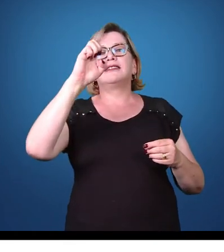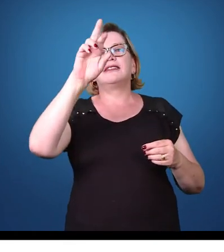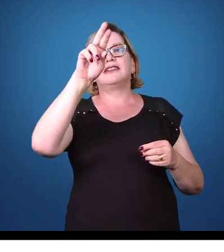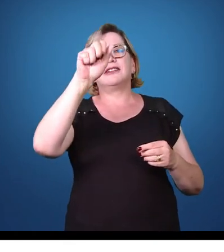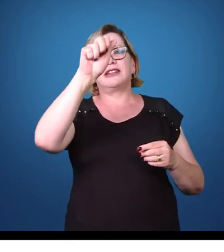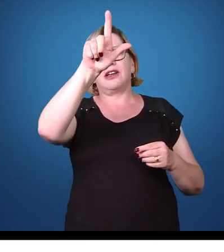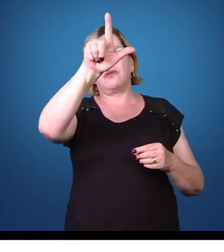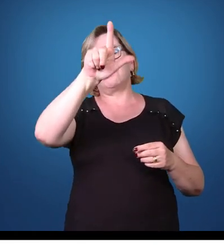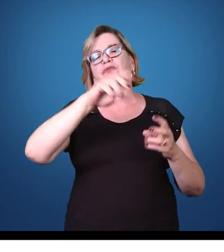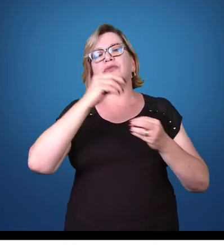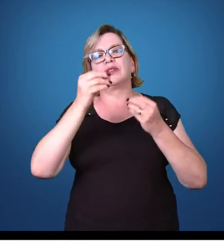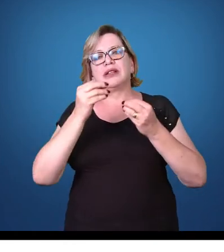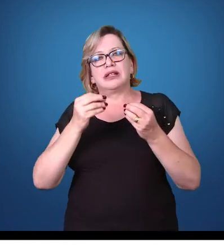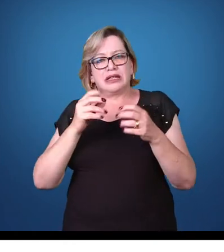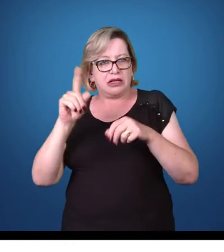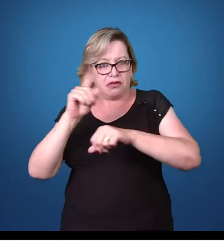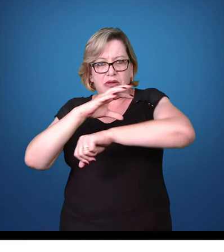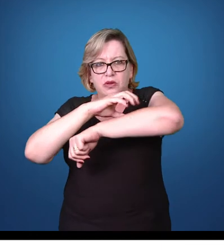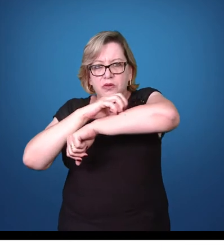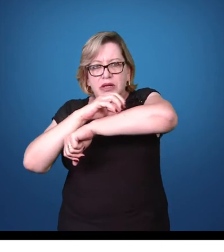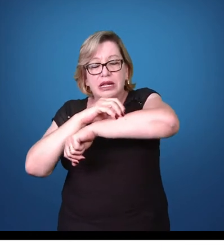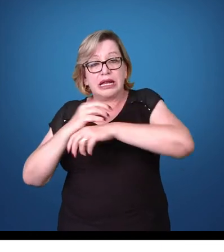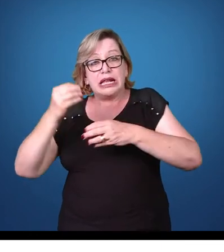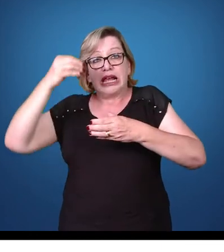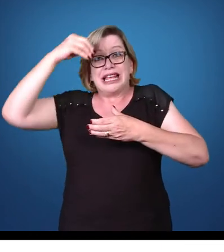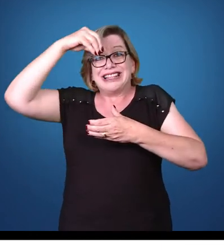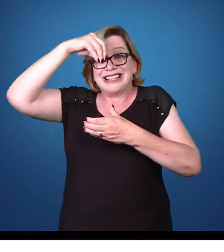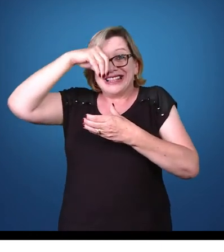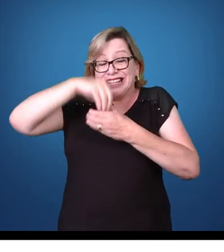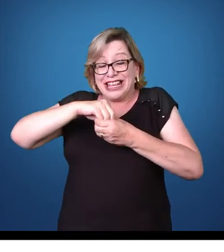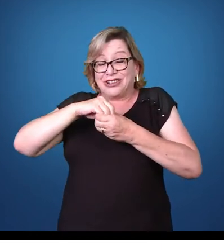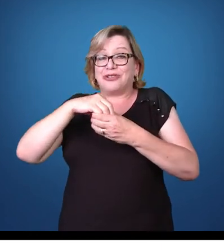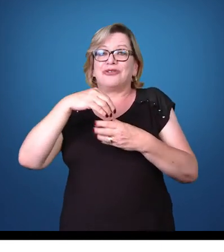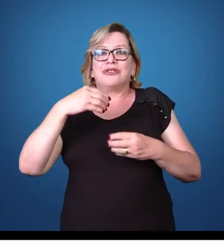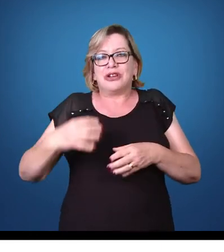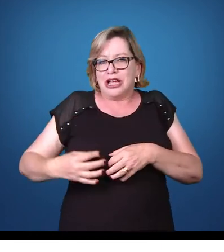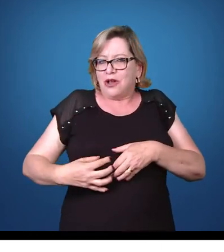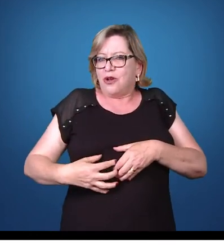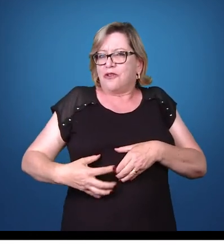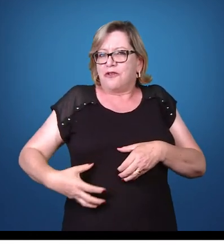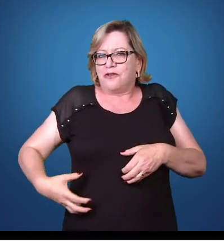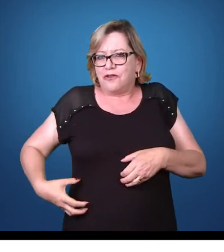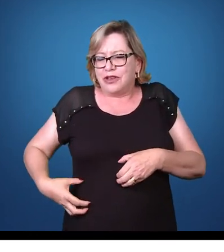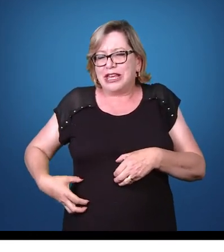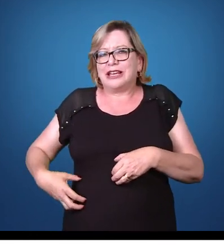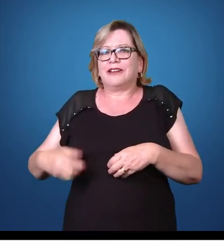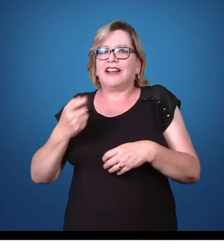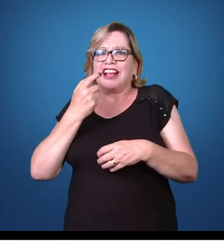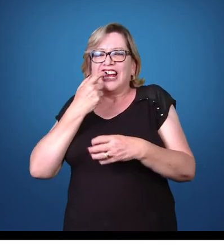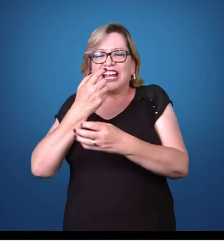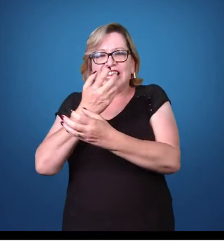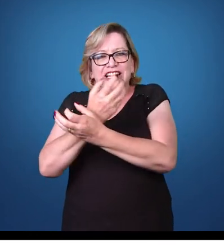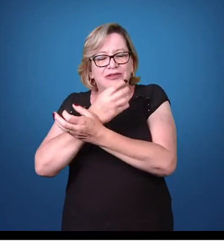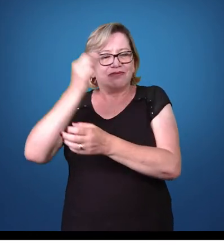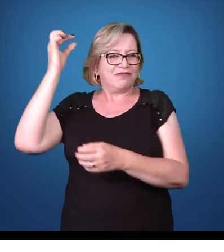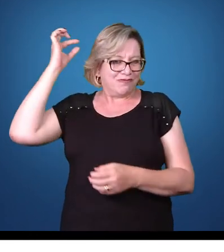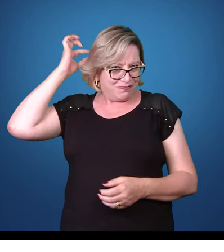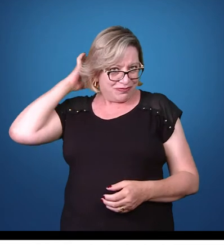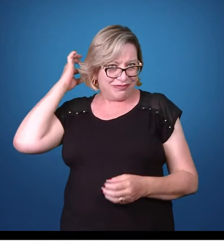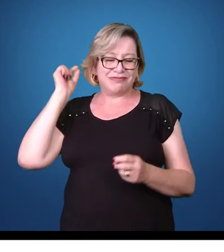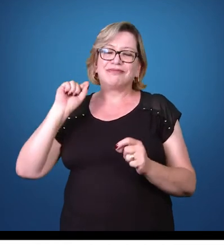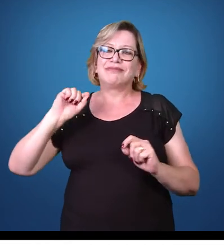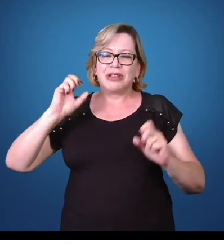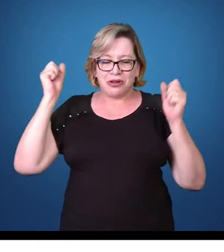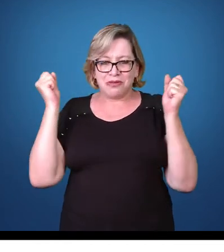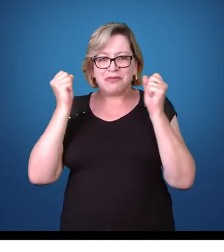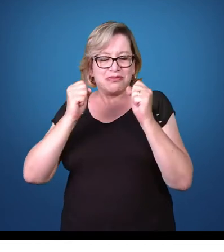ao invés de estar presente no tecido cutâneo mucoso, ele está presente no fígado, no baço, na medula óssea do hospedeiro. Então existem essas duas